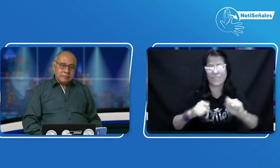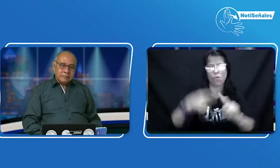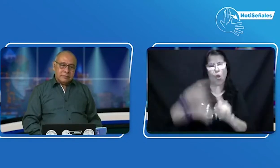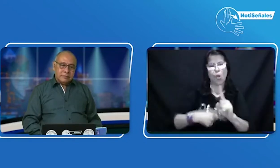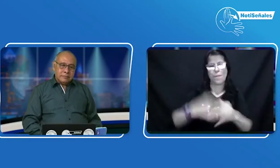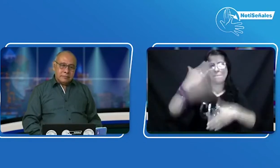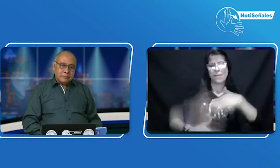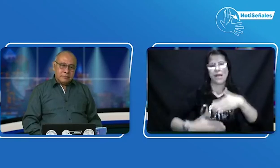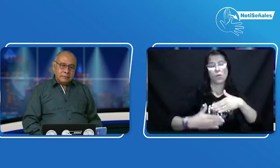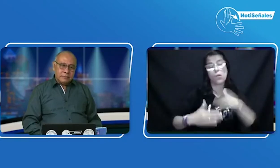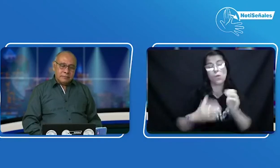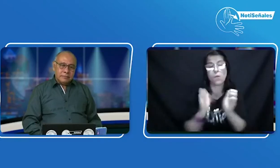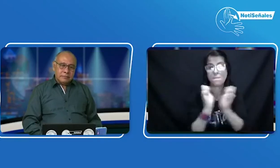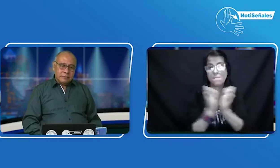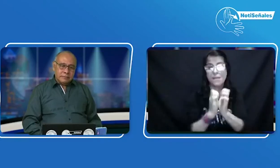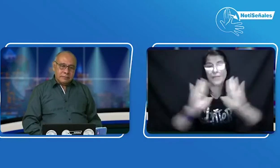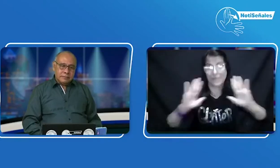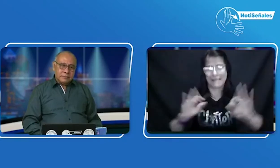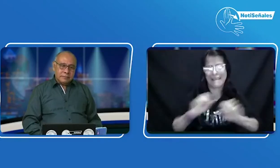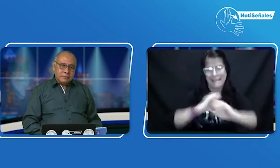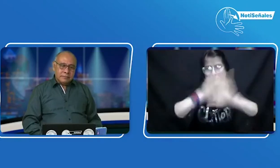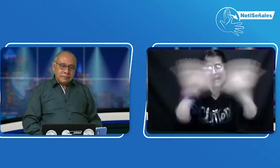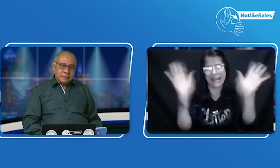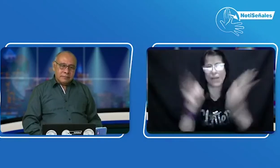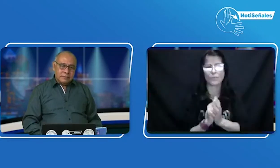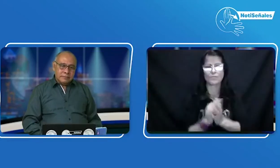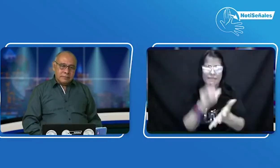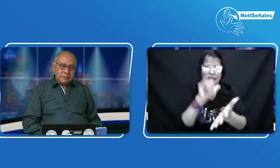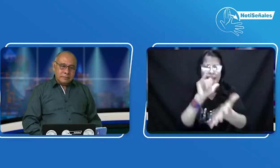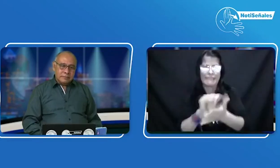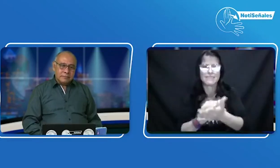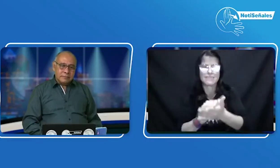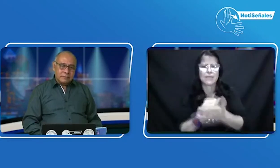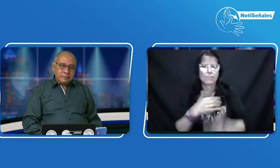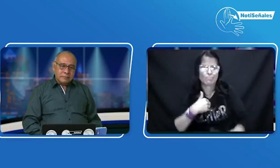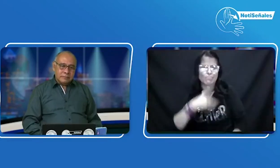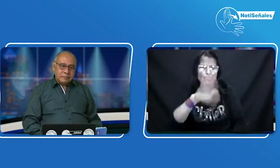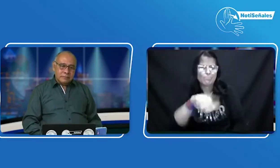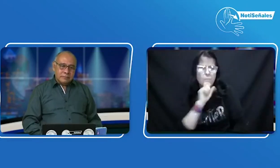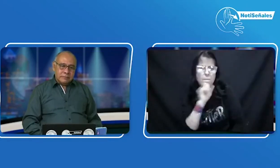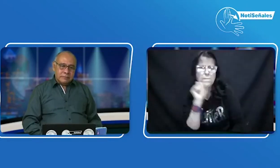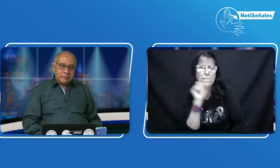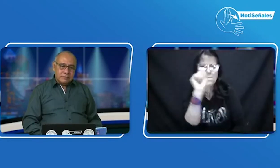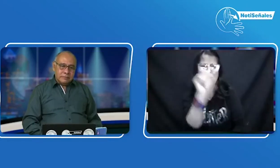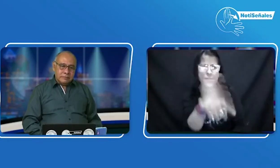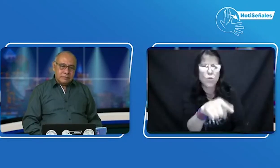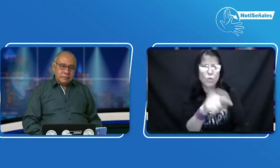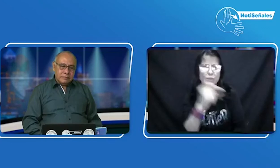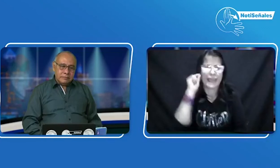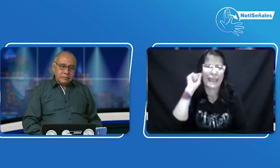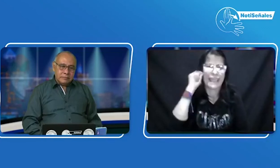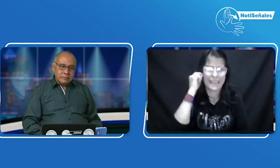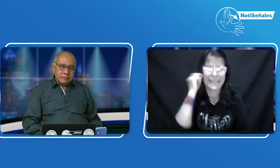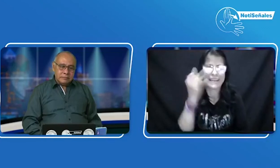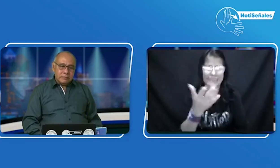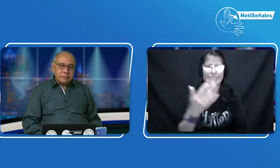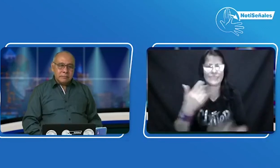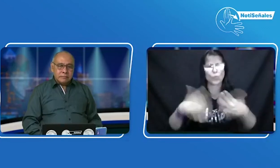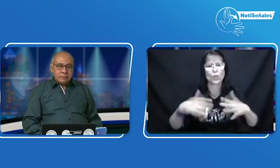llegaríamos a un plantón. Pero pues dimos el mes de mayo como último plazo, esperemos que así sea. Yo quisiera